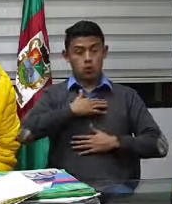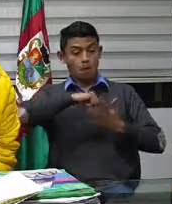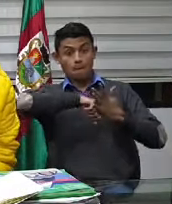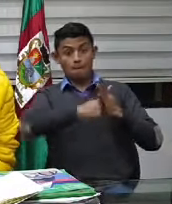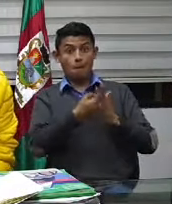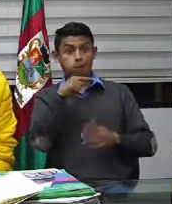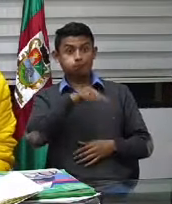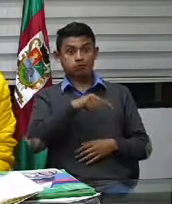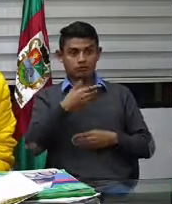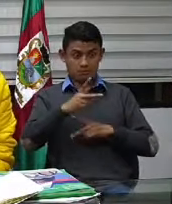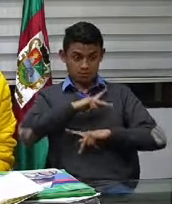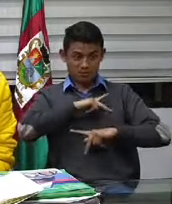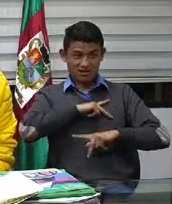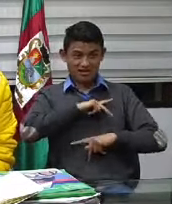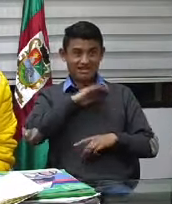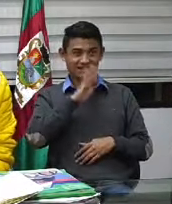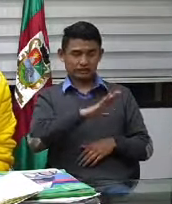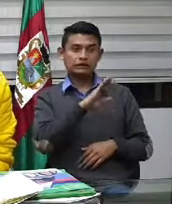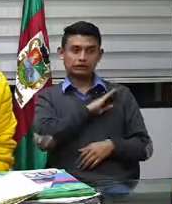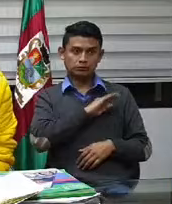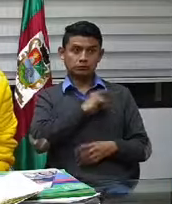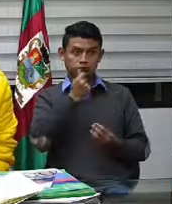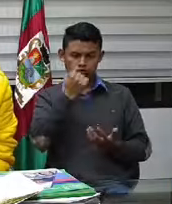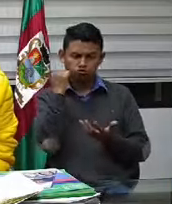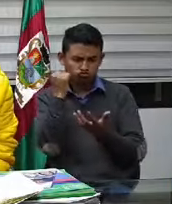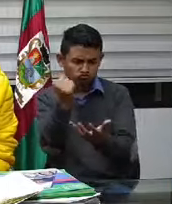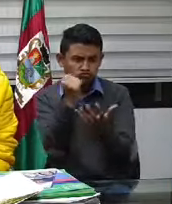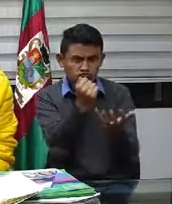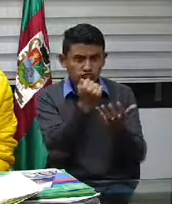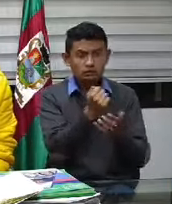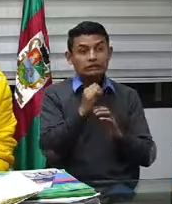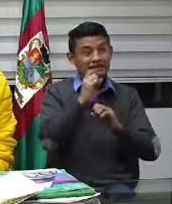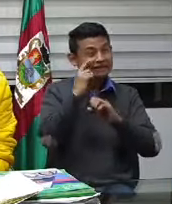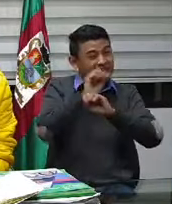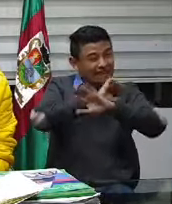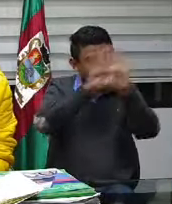ustedes, de los facatatibeños. Entonces, partamos de eso.